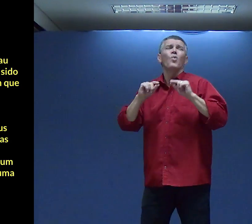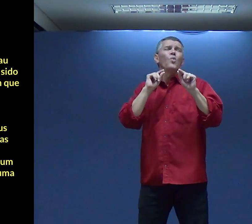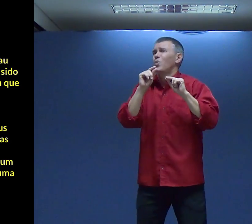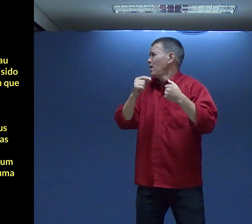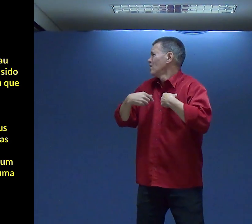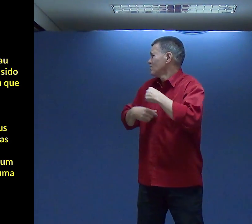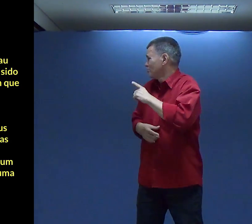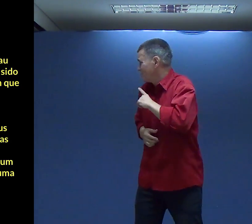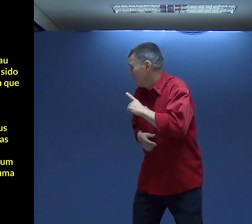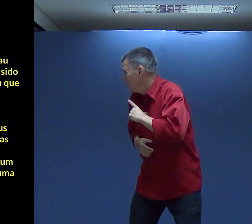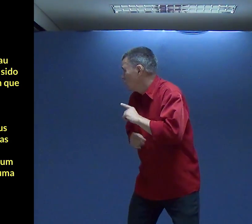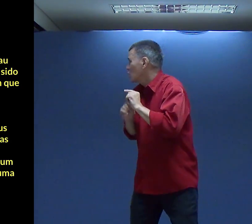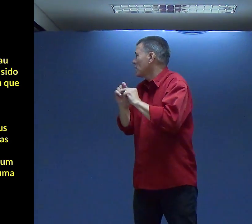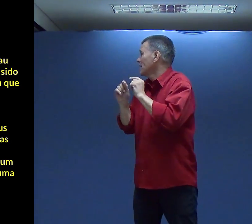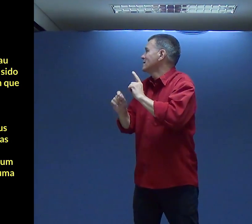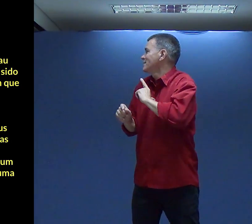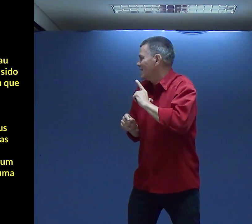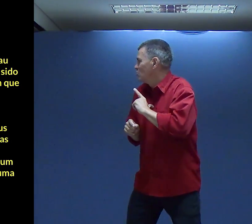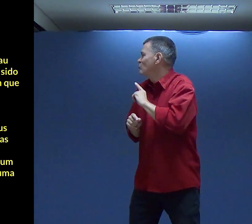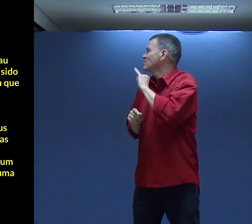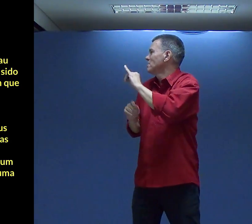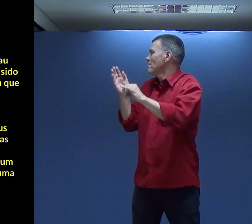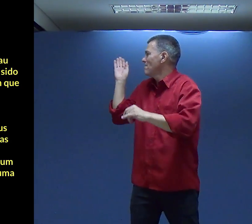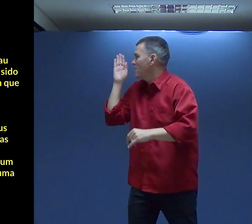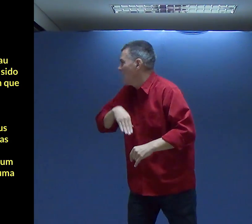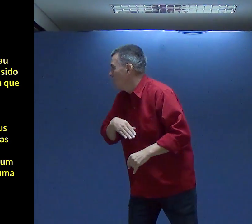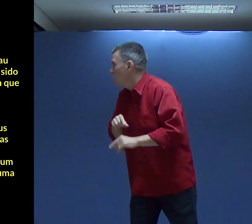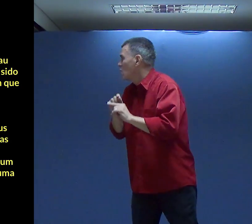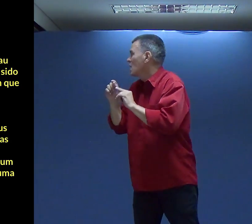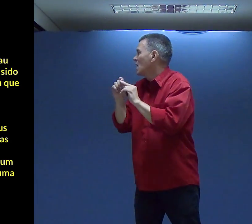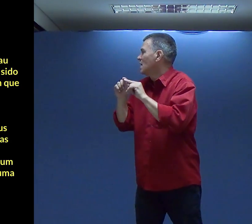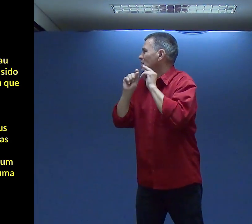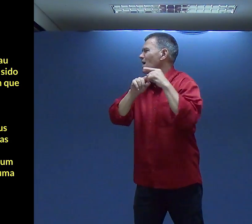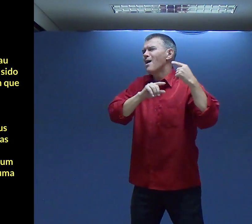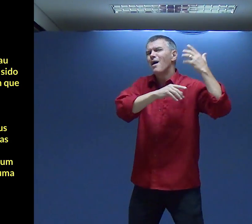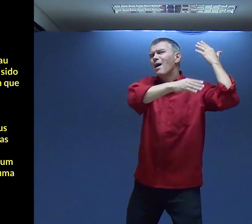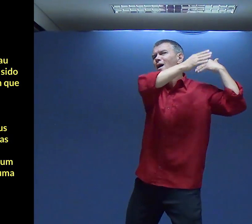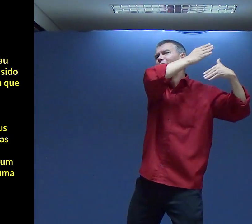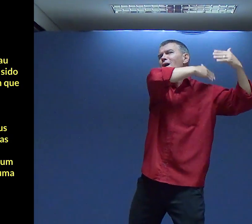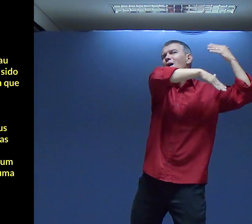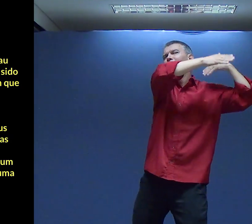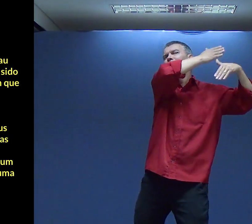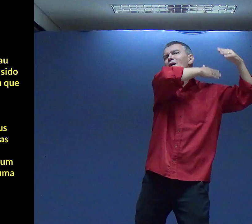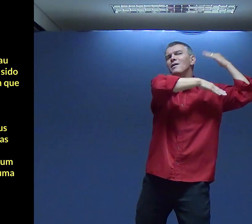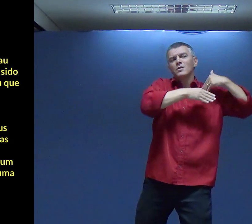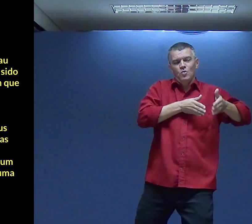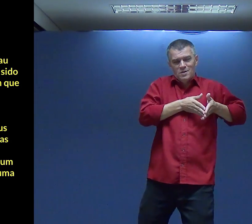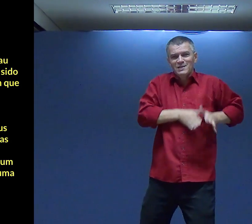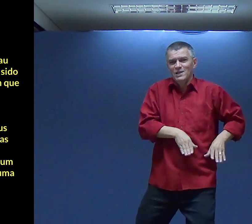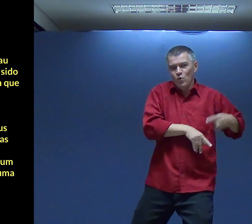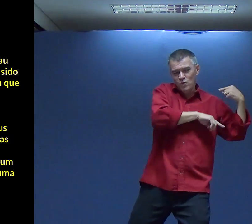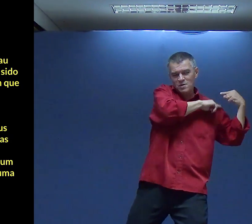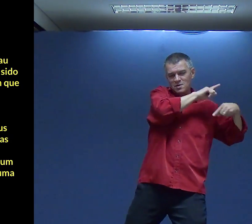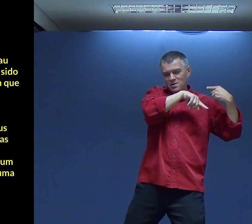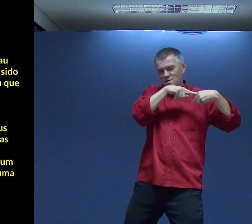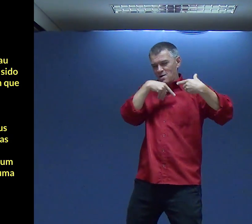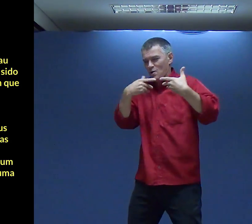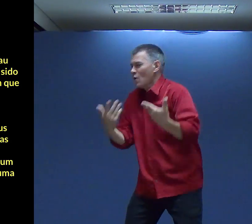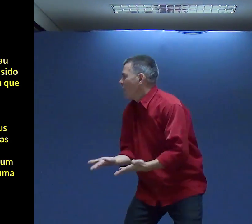De fato Eu tenho sido Mal Desde que nasci Tenho sido Pecador Desde o